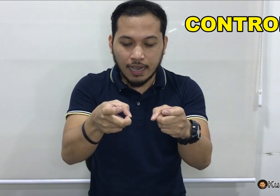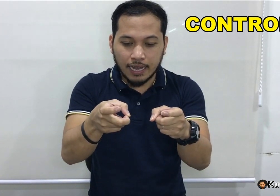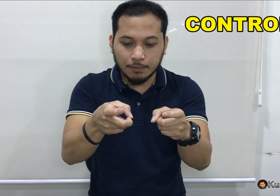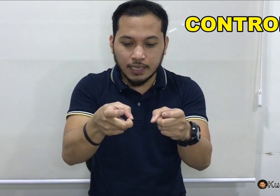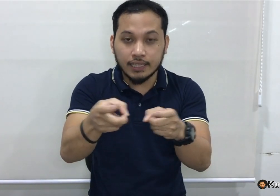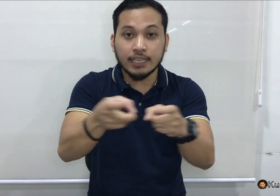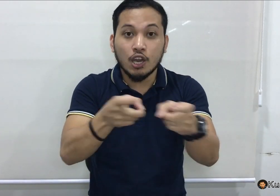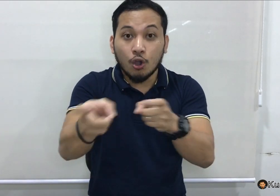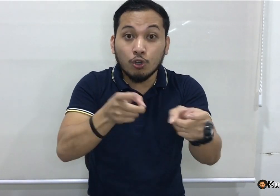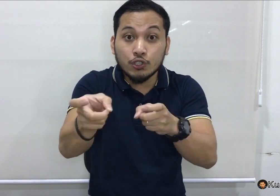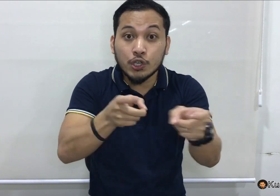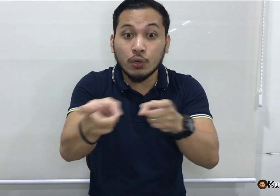magkaharap sila din. Control.